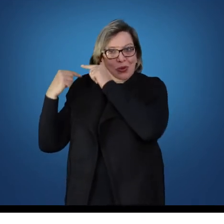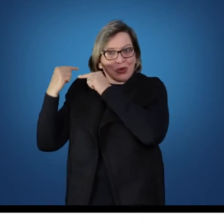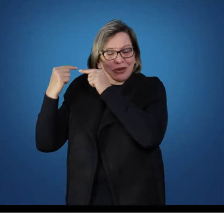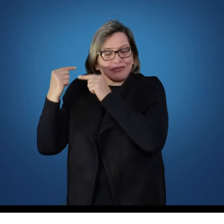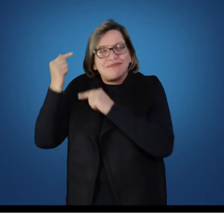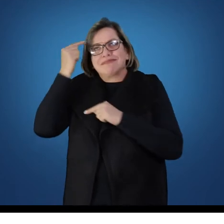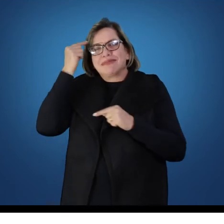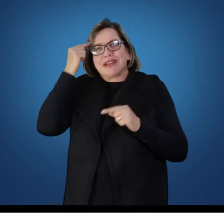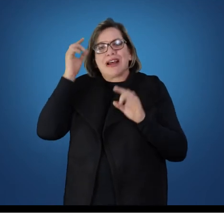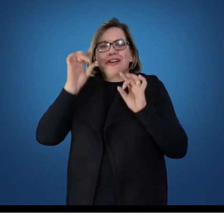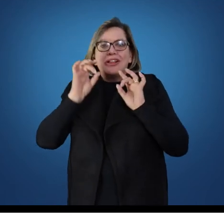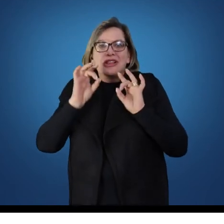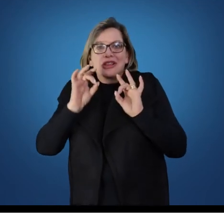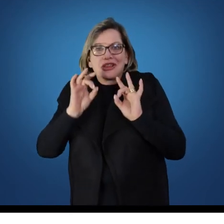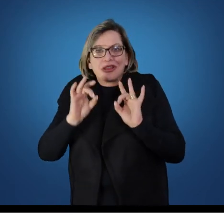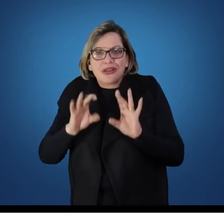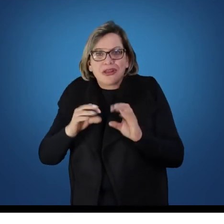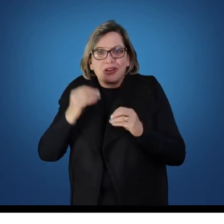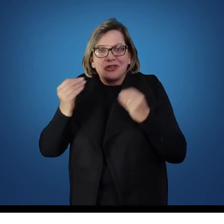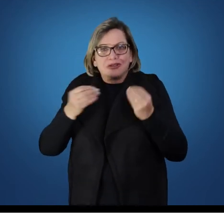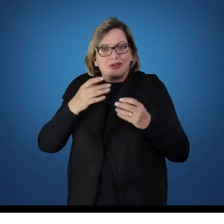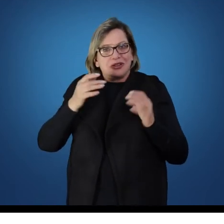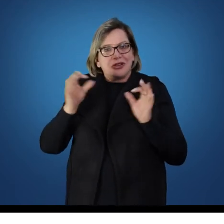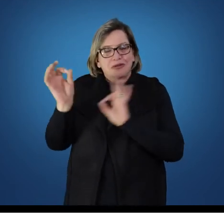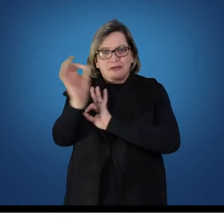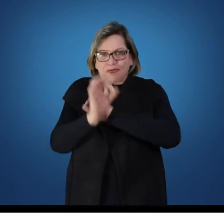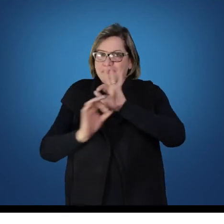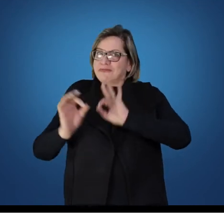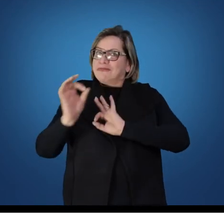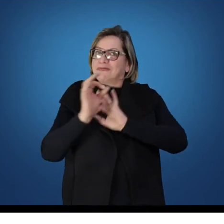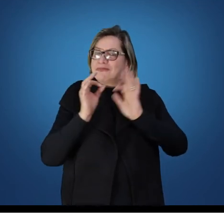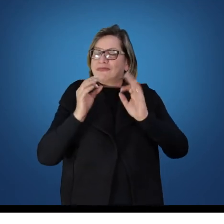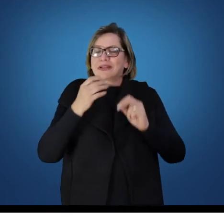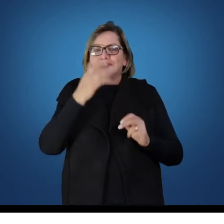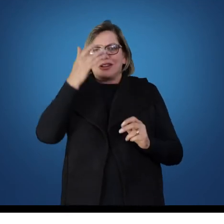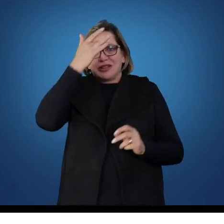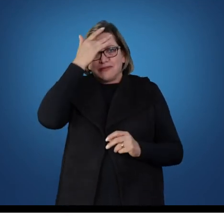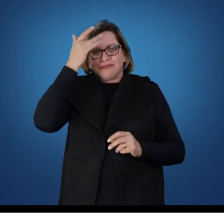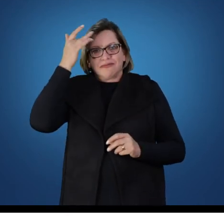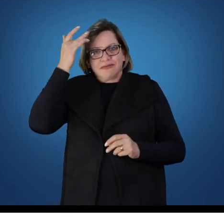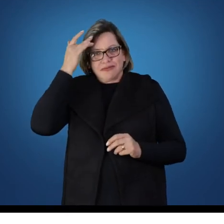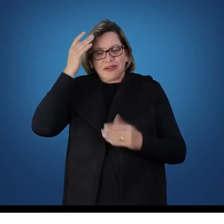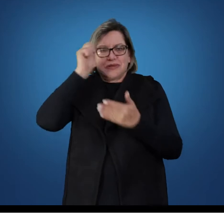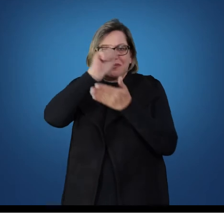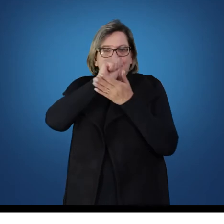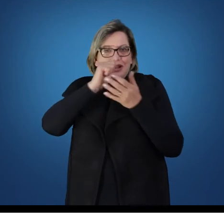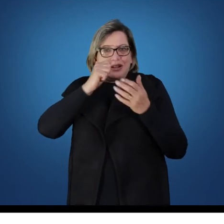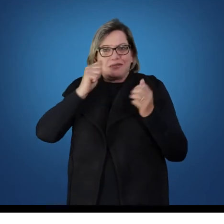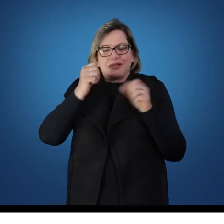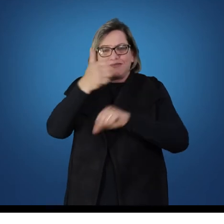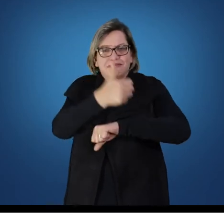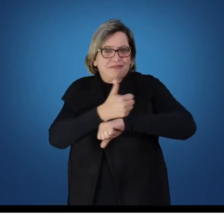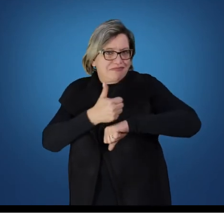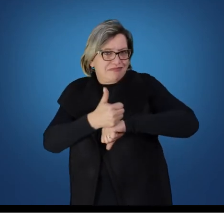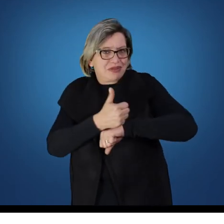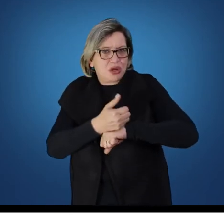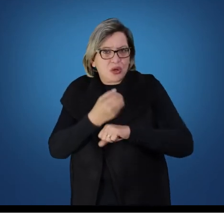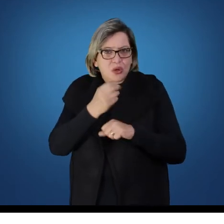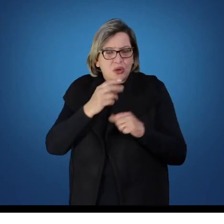comparecia no sentido do preparamento do homem para a atividade profissional ou uma atividade laborativa